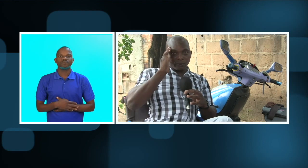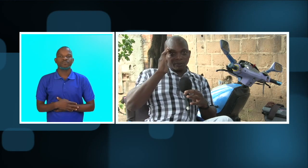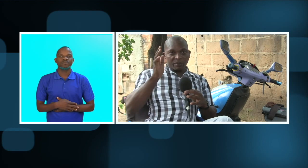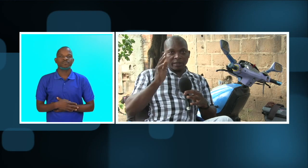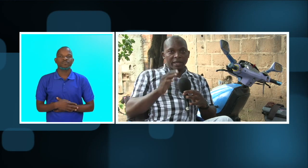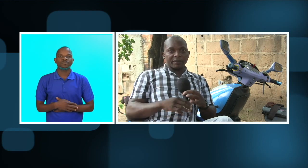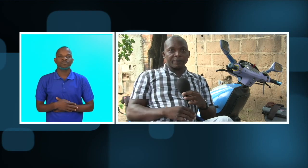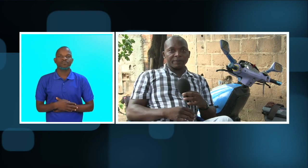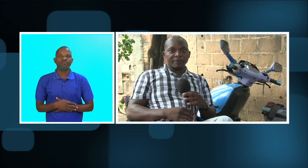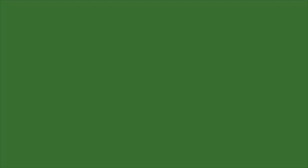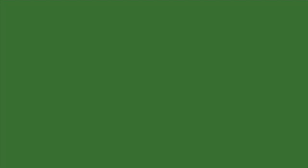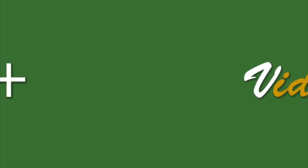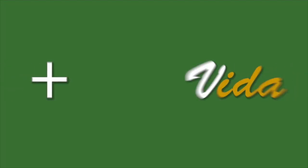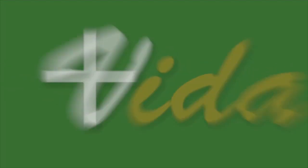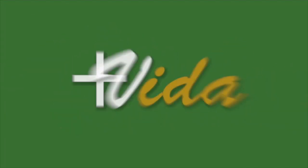até lá